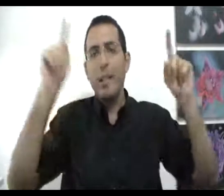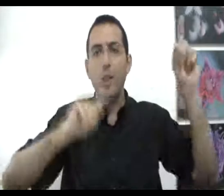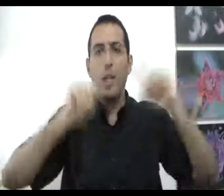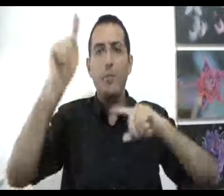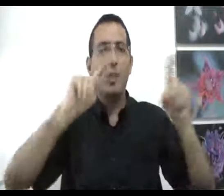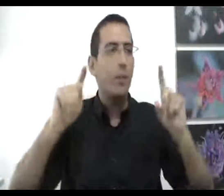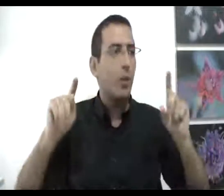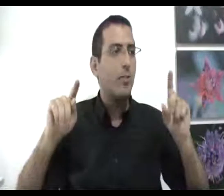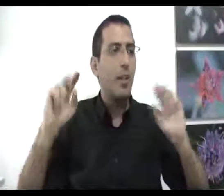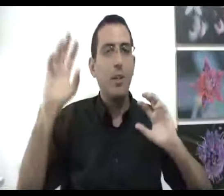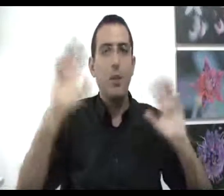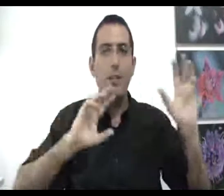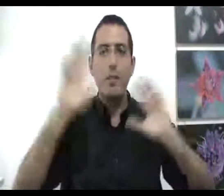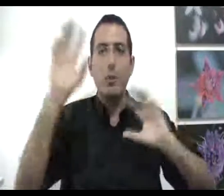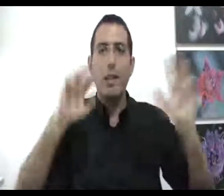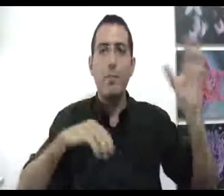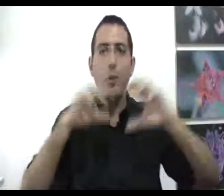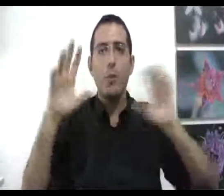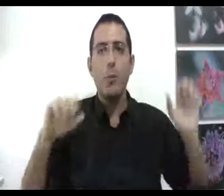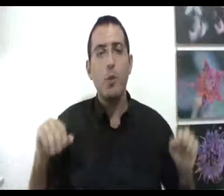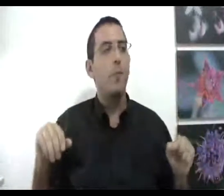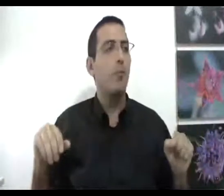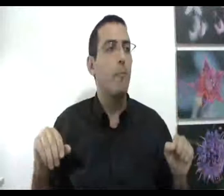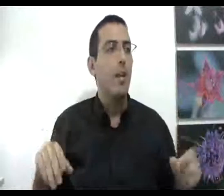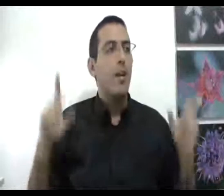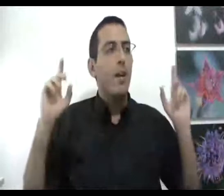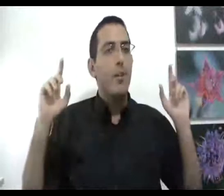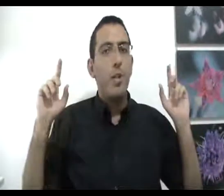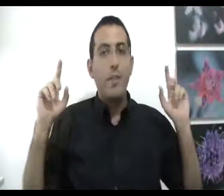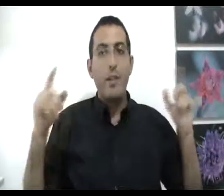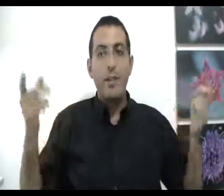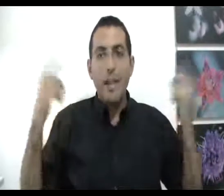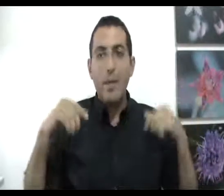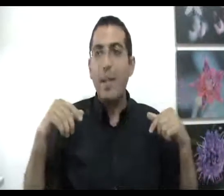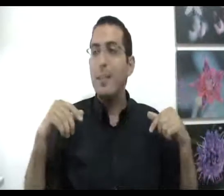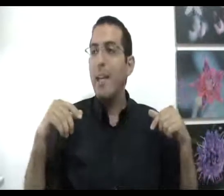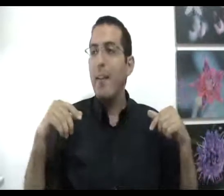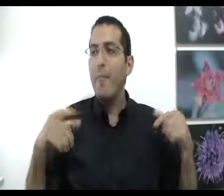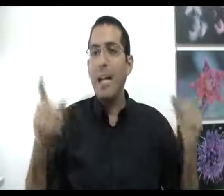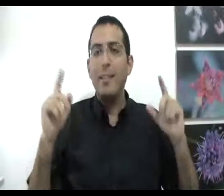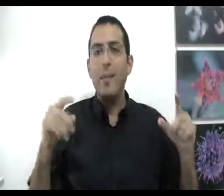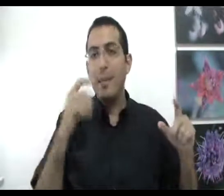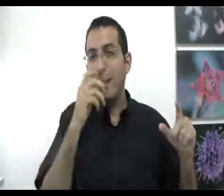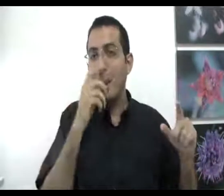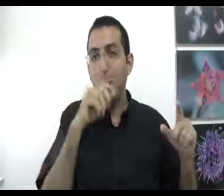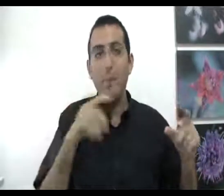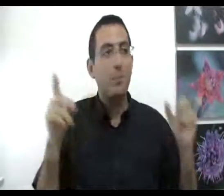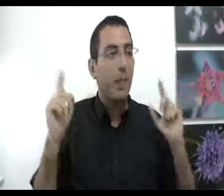ההקשרים שיש בין כל הדברים ויכול לנפאת כל אחד מכל מקום, לכל מקום ולאיך מגיעים לזה על ידי אמת, כי מי שיהיה מספיק